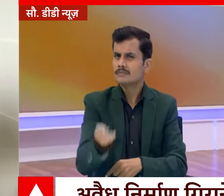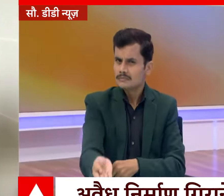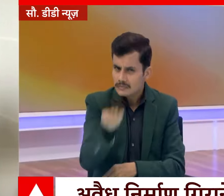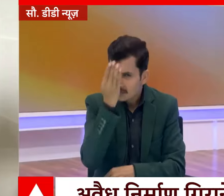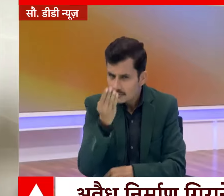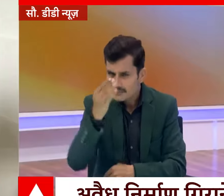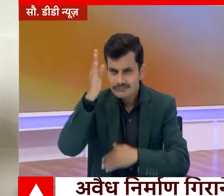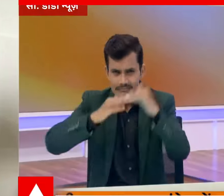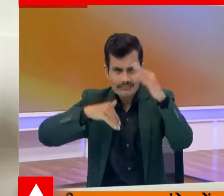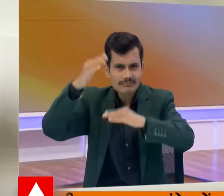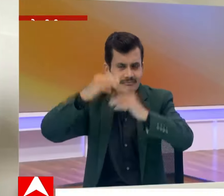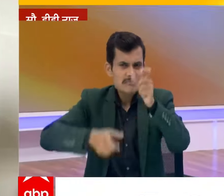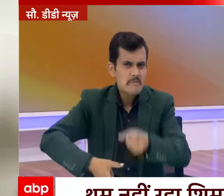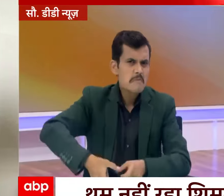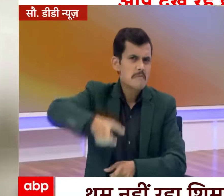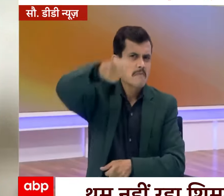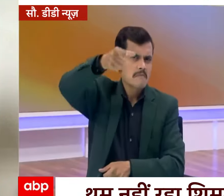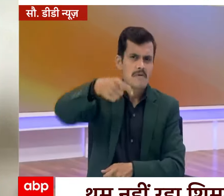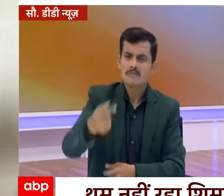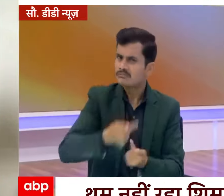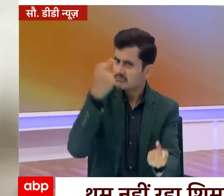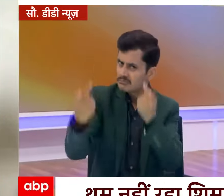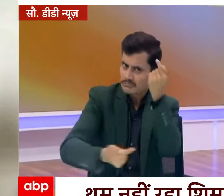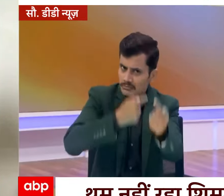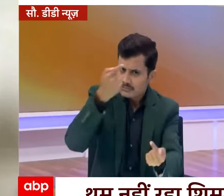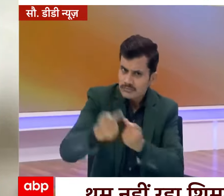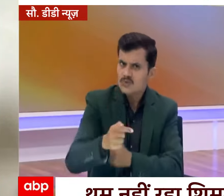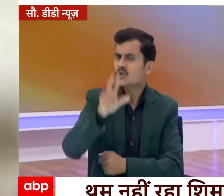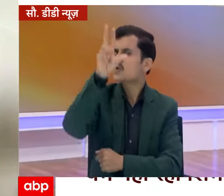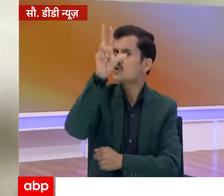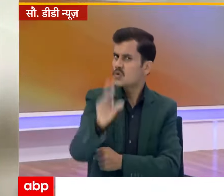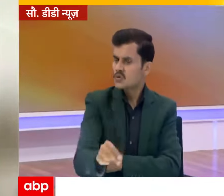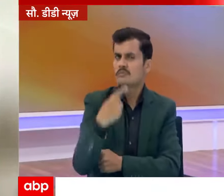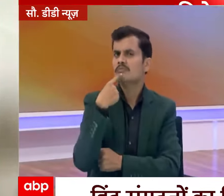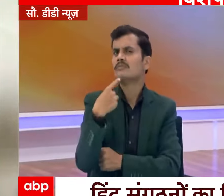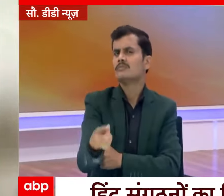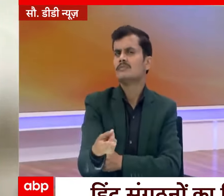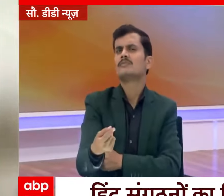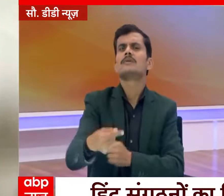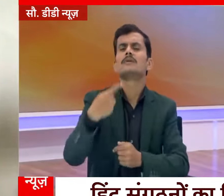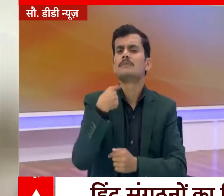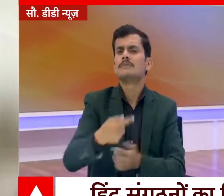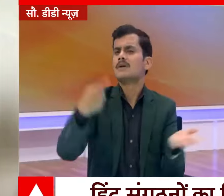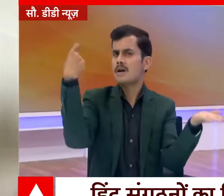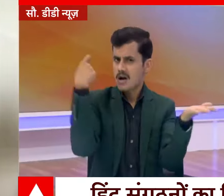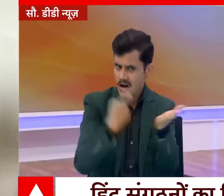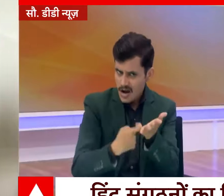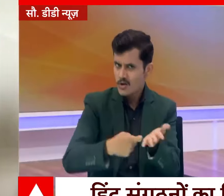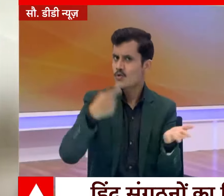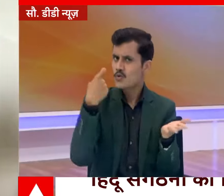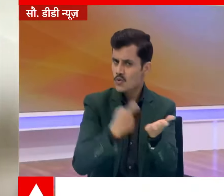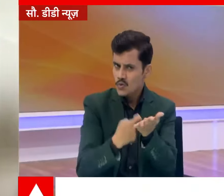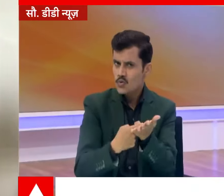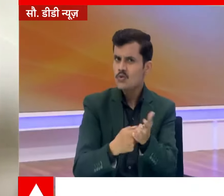मजजित मामले में किसी तरह की राजनिती नहीं करने की बात कही उन्होंने खानून के